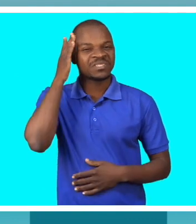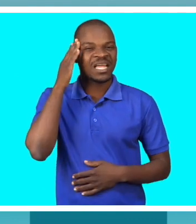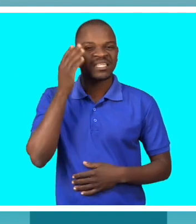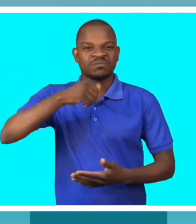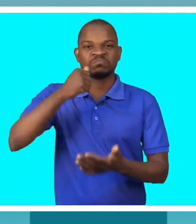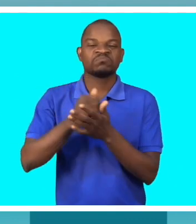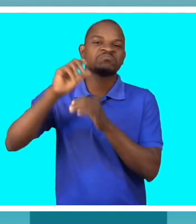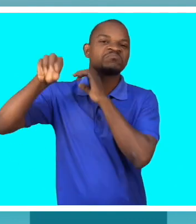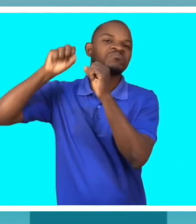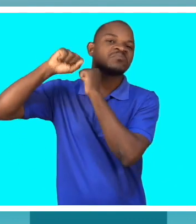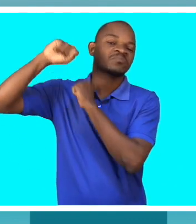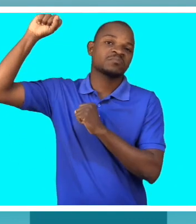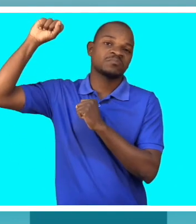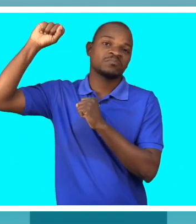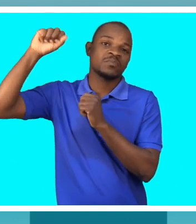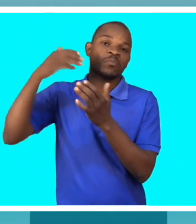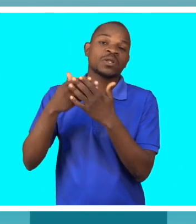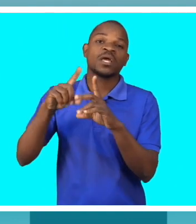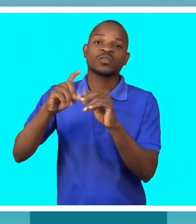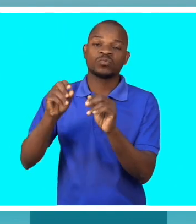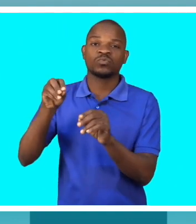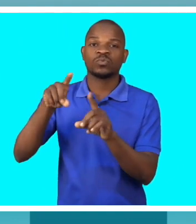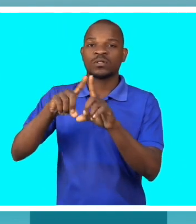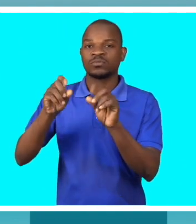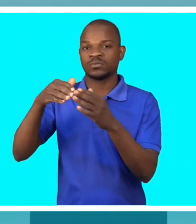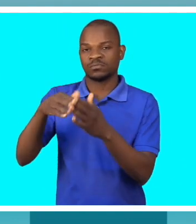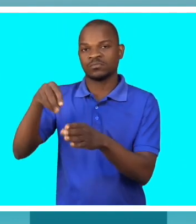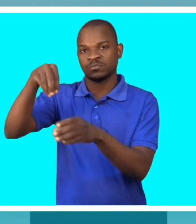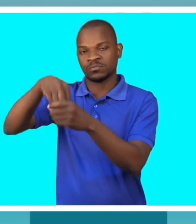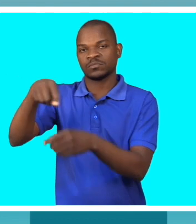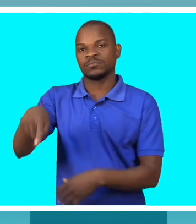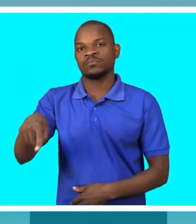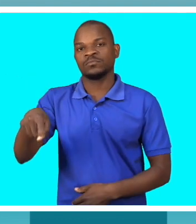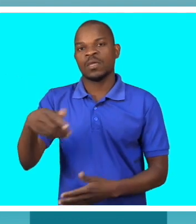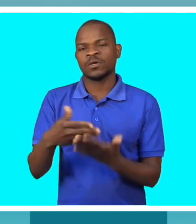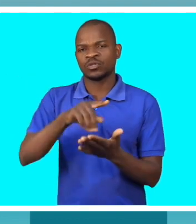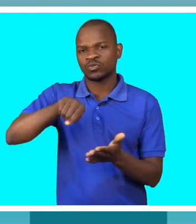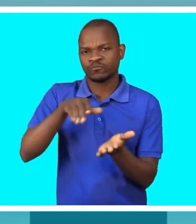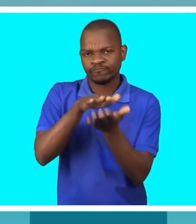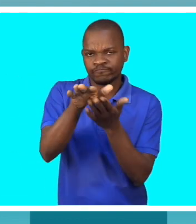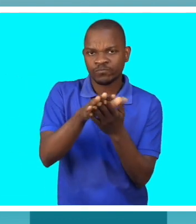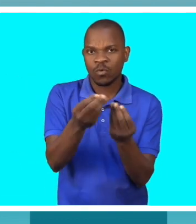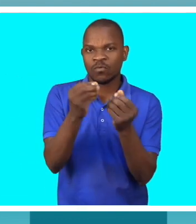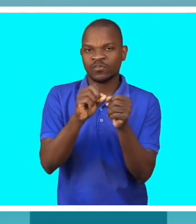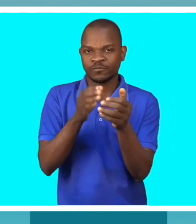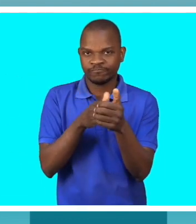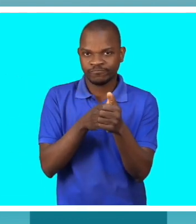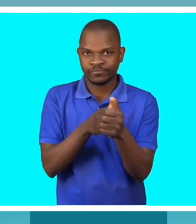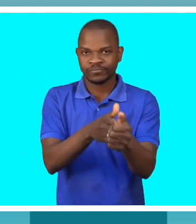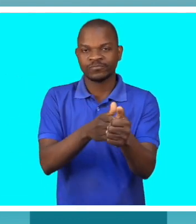queremos. Porque a sexualidade está lá e nós temos orientações muito claras em relação ao seguimento e ao próprio tratamento para que o indivíduo tenha uma vida sexual